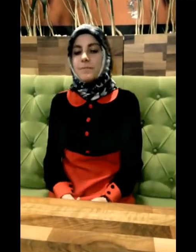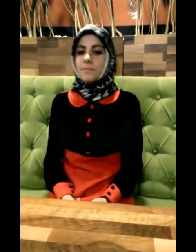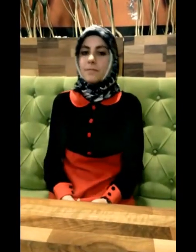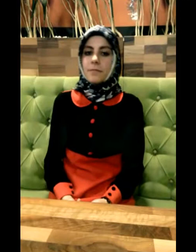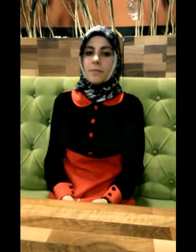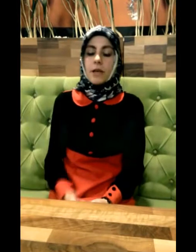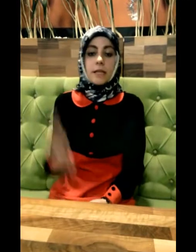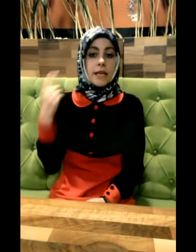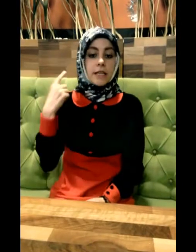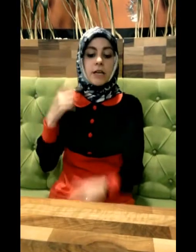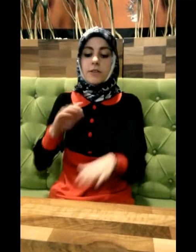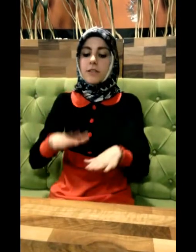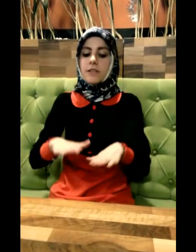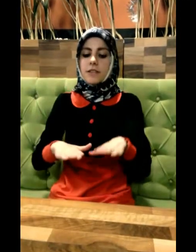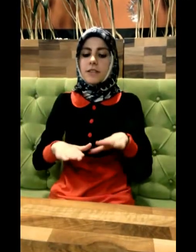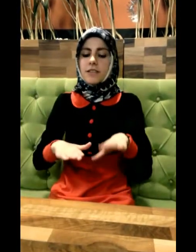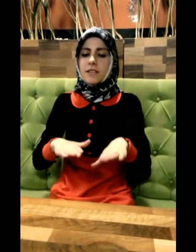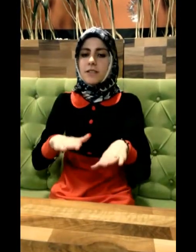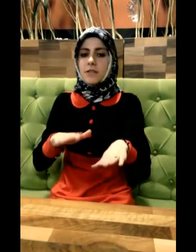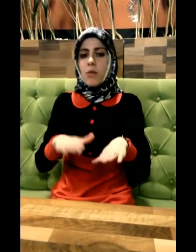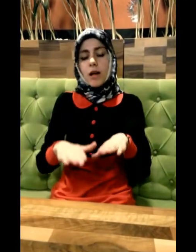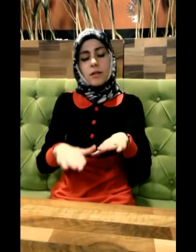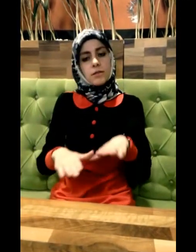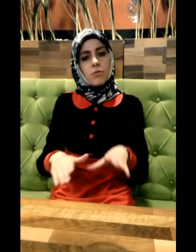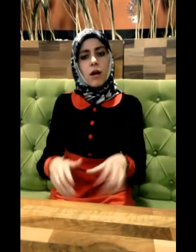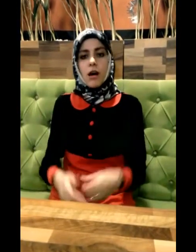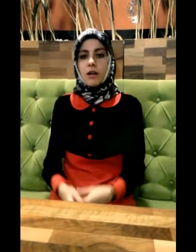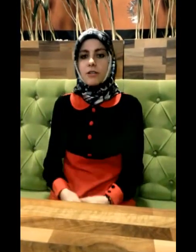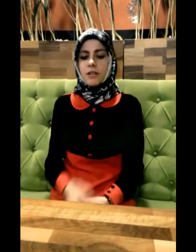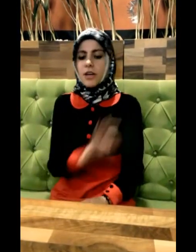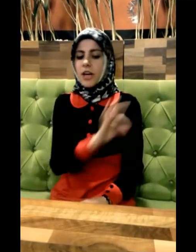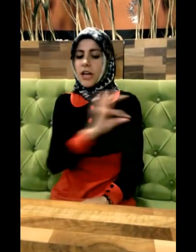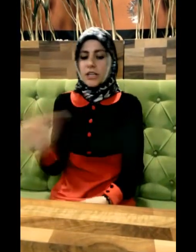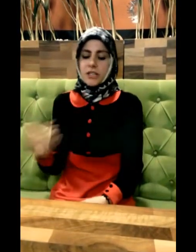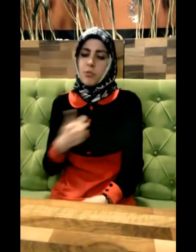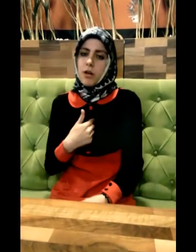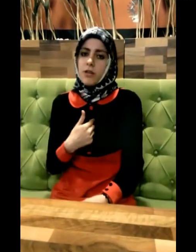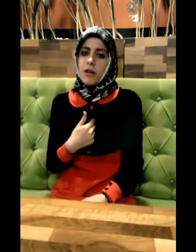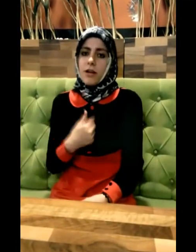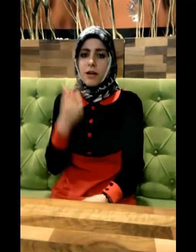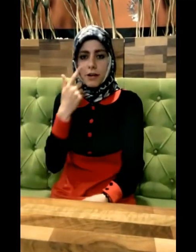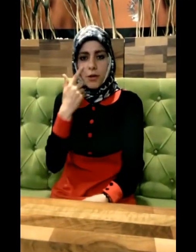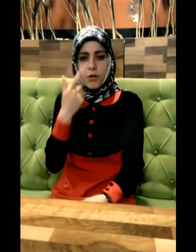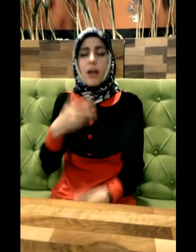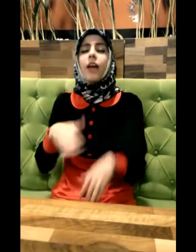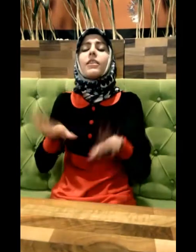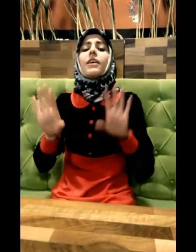Geri adım atmak hiç bana göre değil,